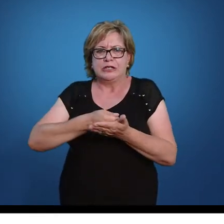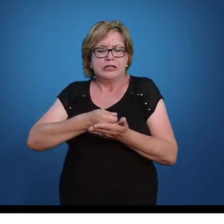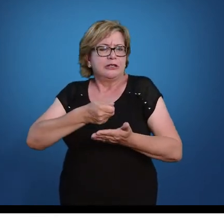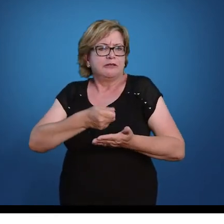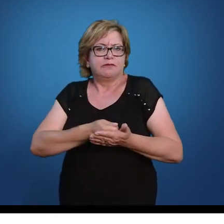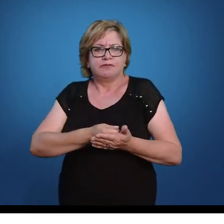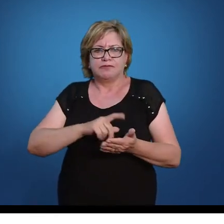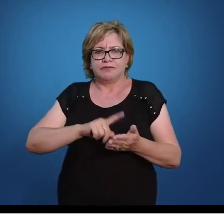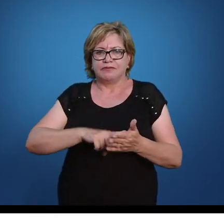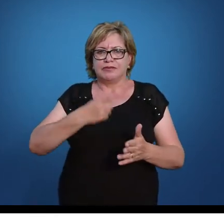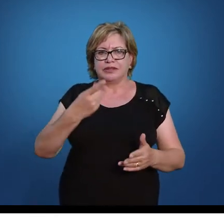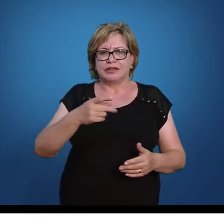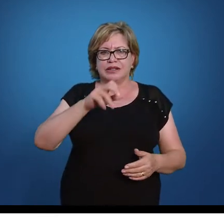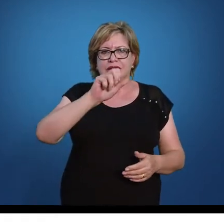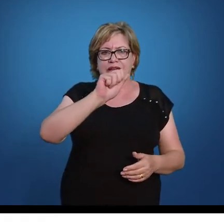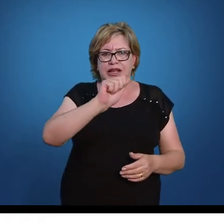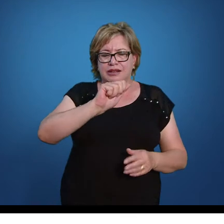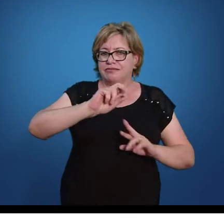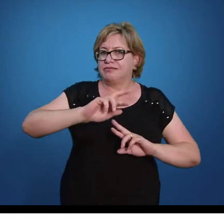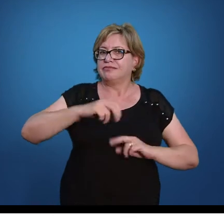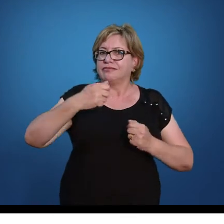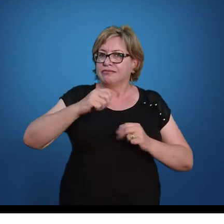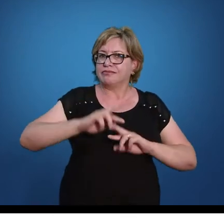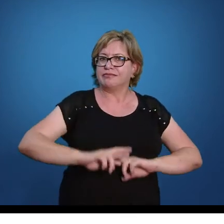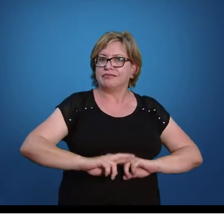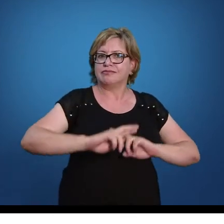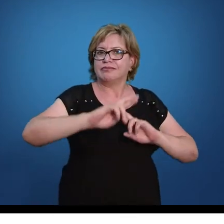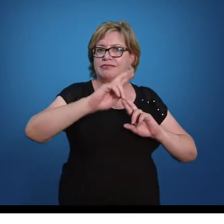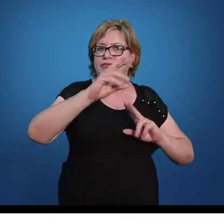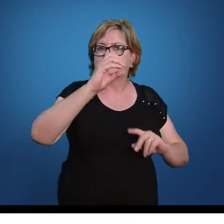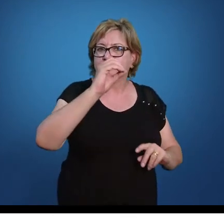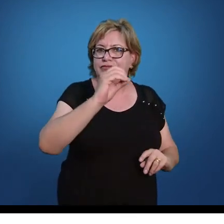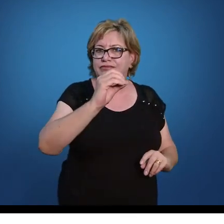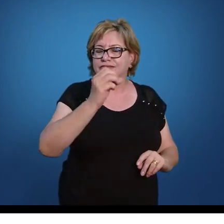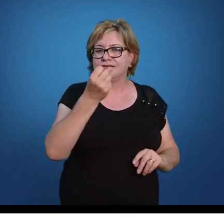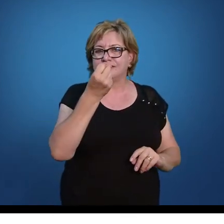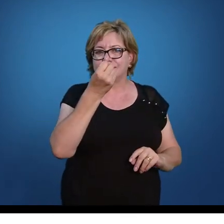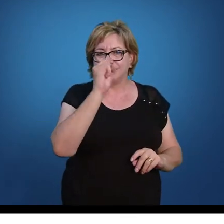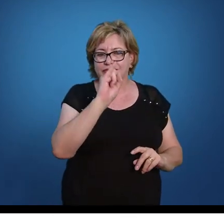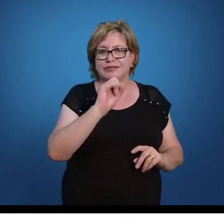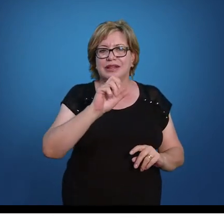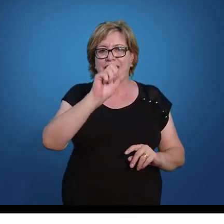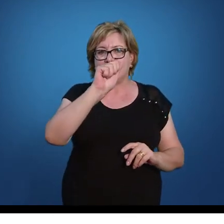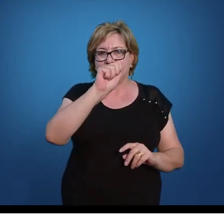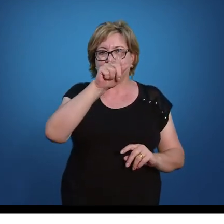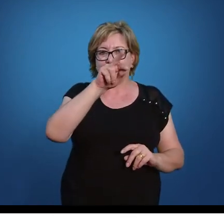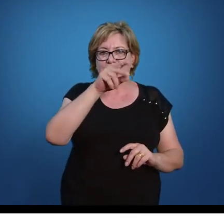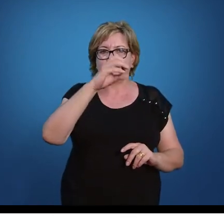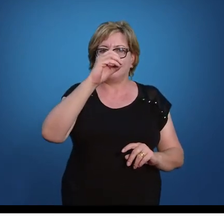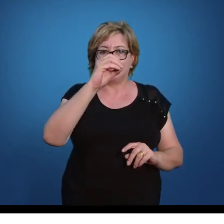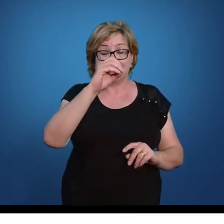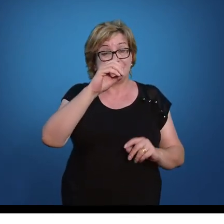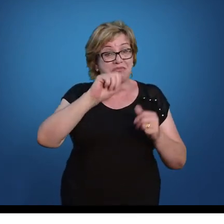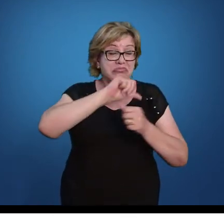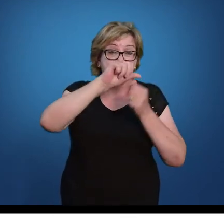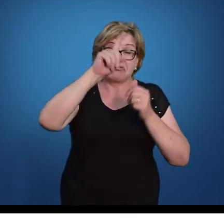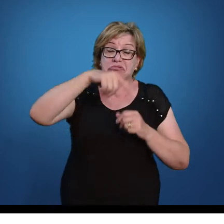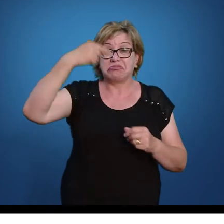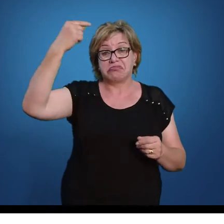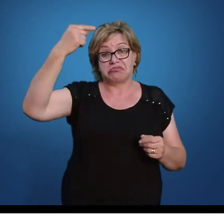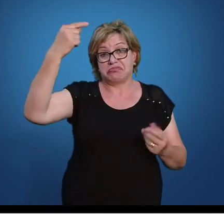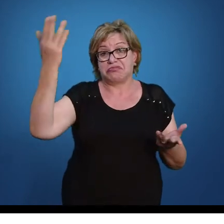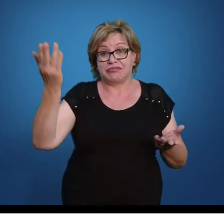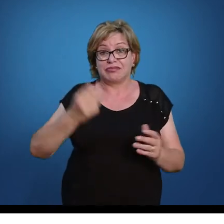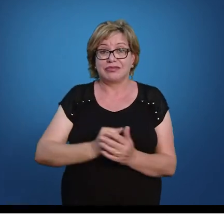obviamente que esse A aqui tem que ser diferente de zero. Se esse A aqui for zero, o que vai ocorrer é que ela vai se tornar uma equação do